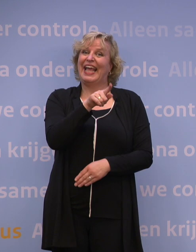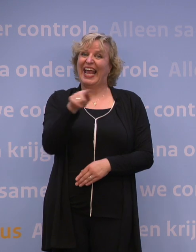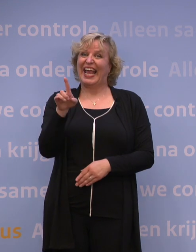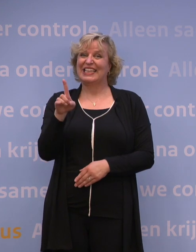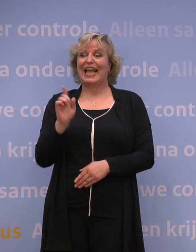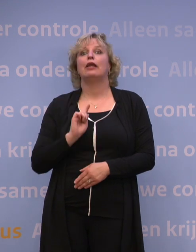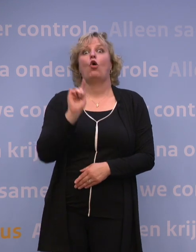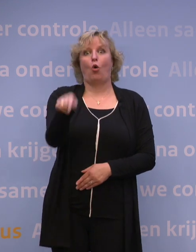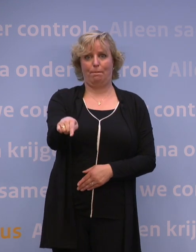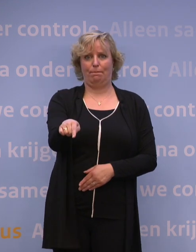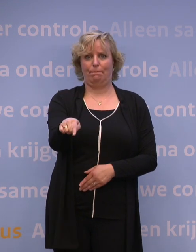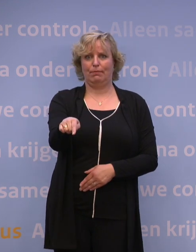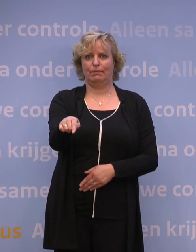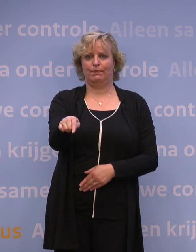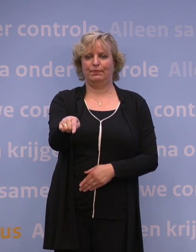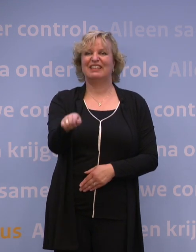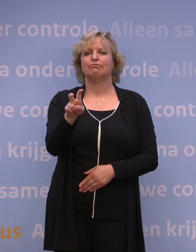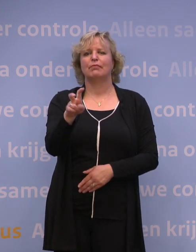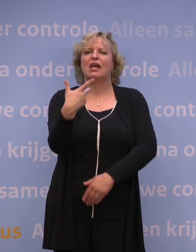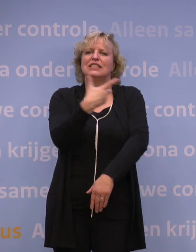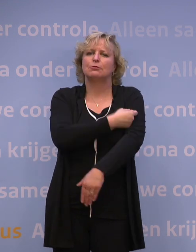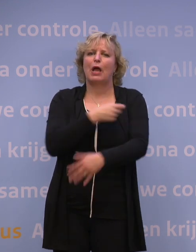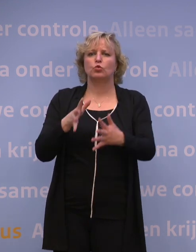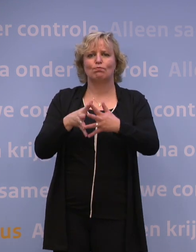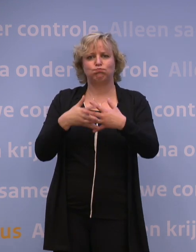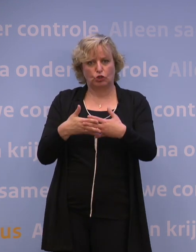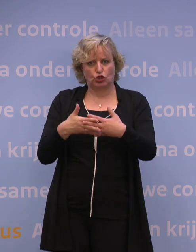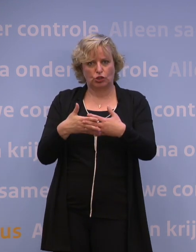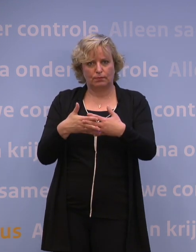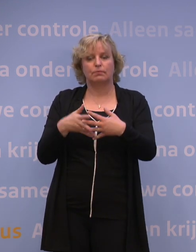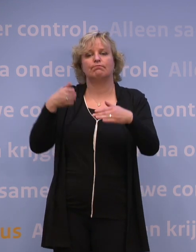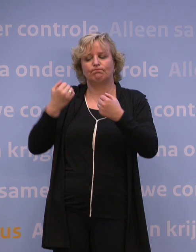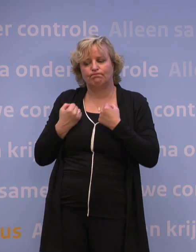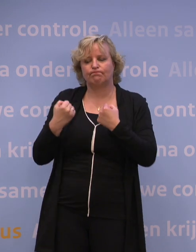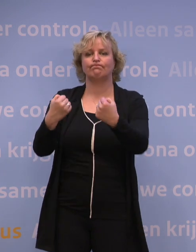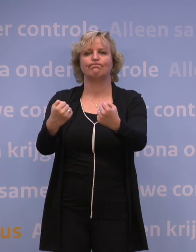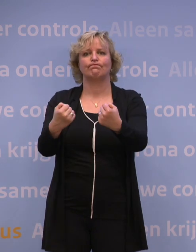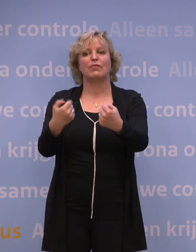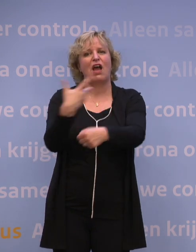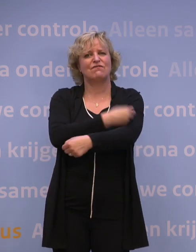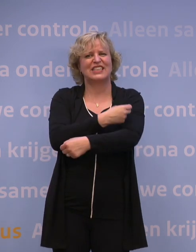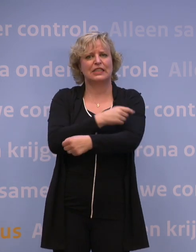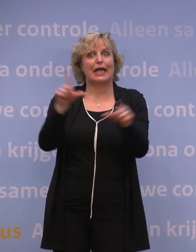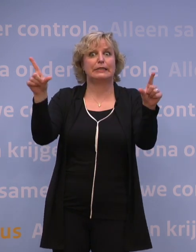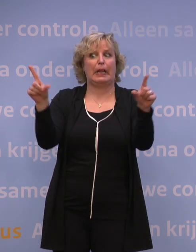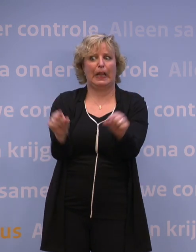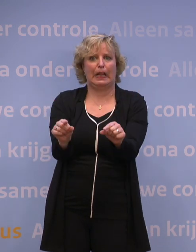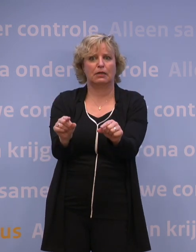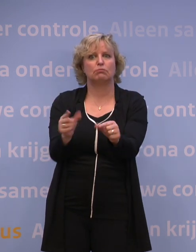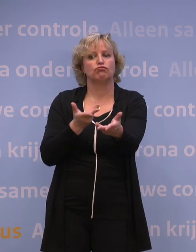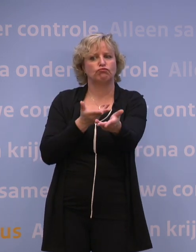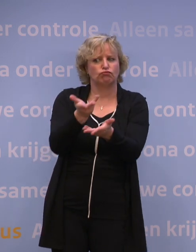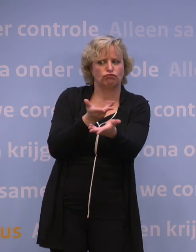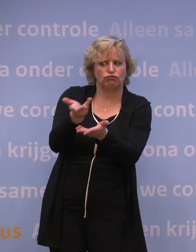u toe deze zomer. Met de spuitbus gaan ze de wijken in waar de vaccinatiegraad laag is. En zo kunnen ze de mensen beter bereiken